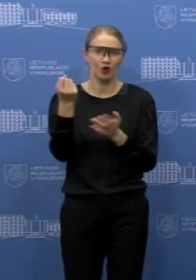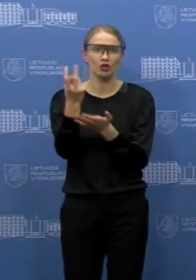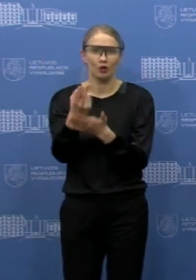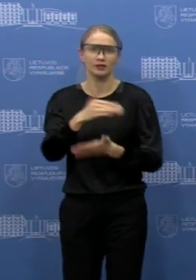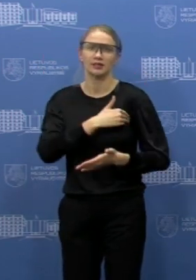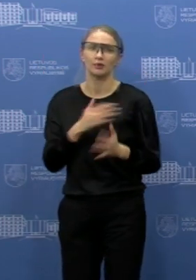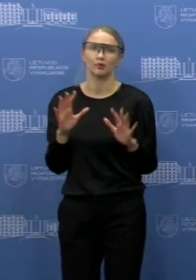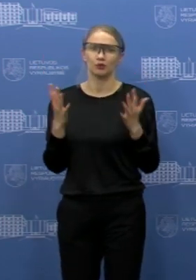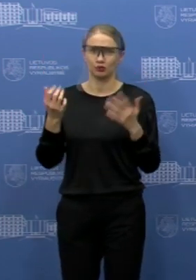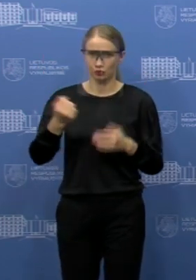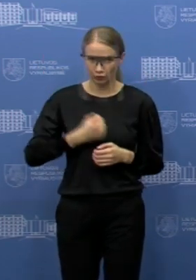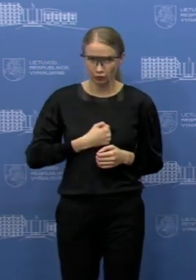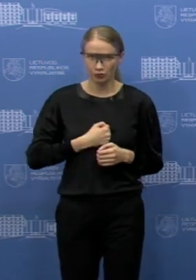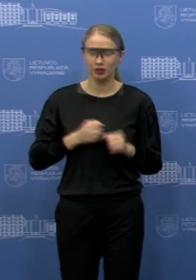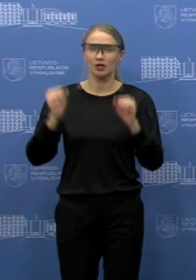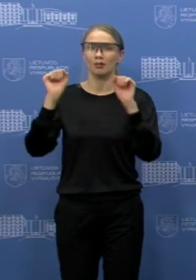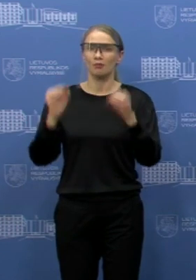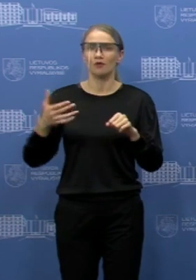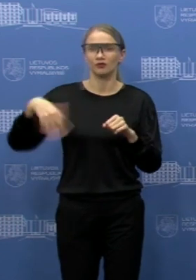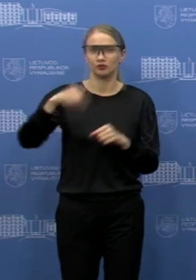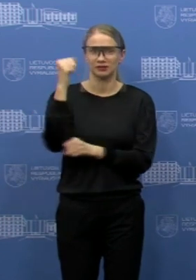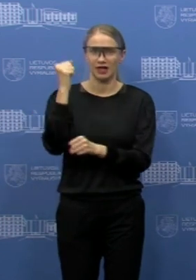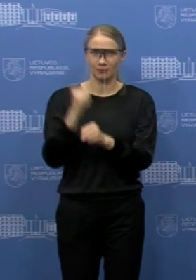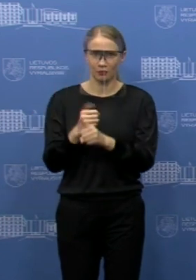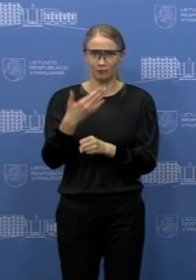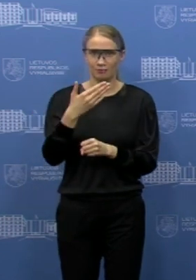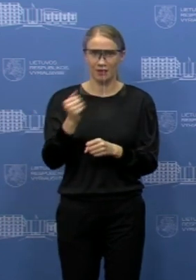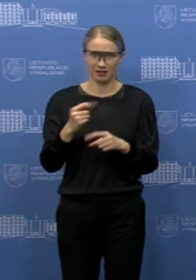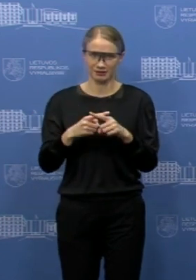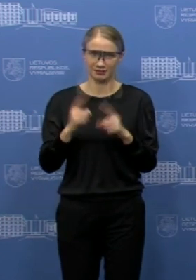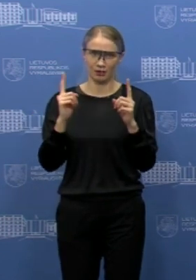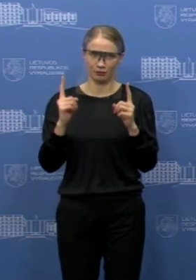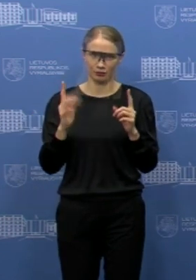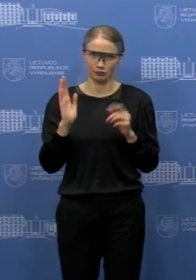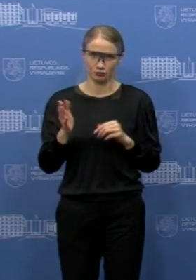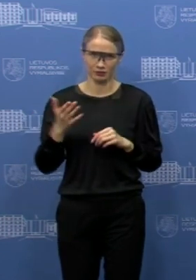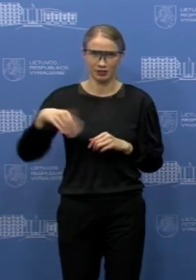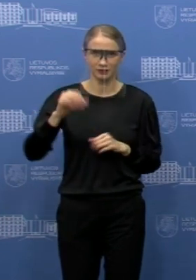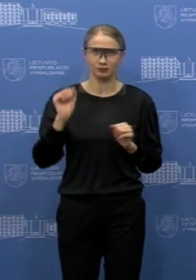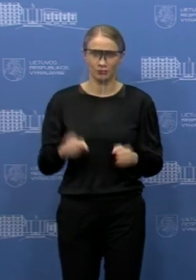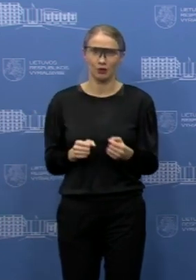personalas galėtų maksimaliai būti apsaugotas, bet pacientai galėtų be pribojimų kreiptis.